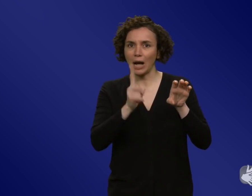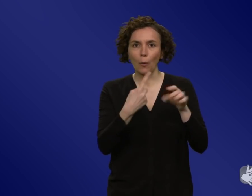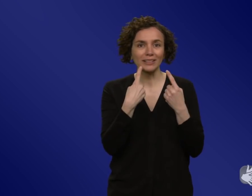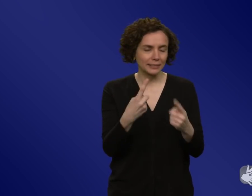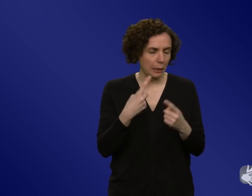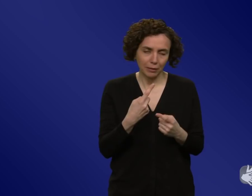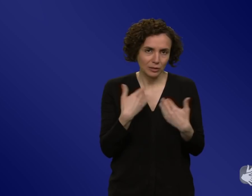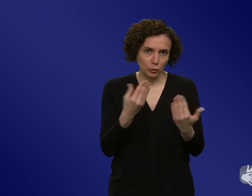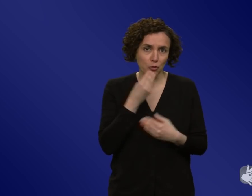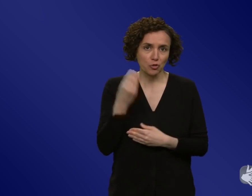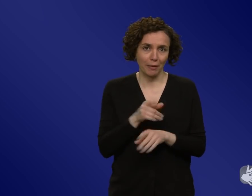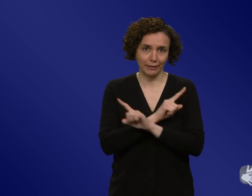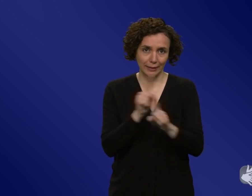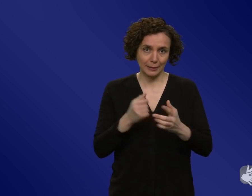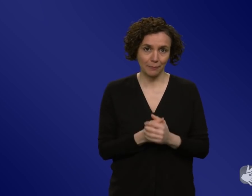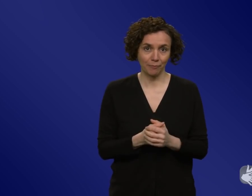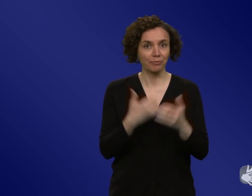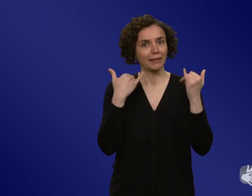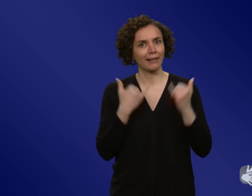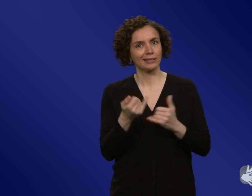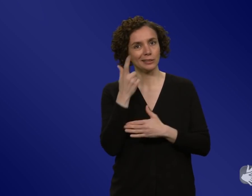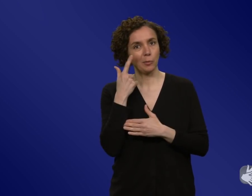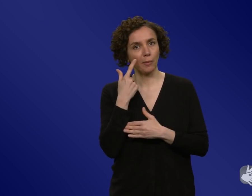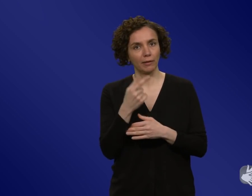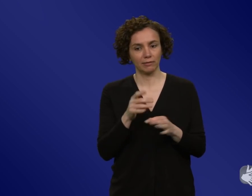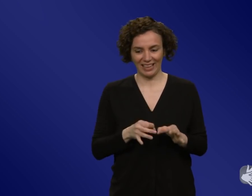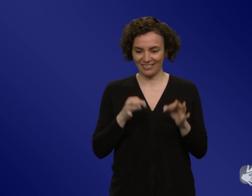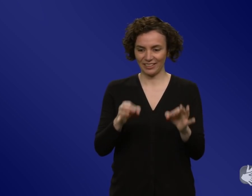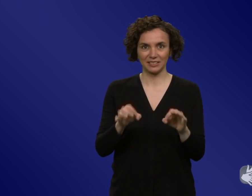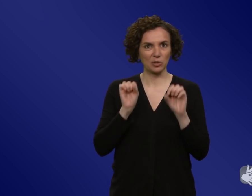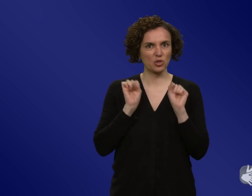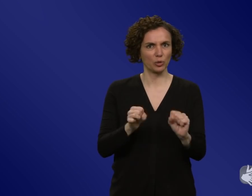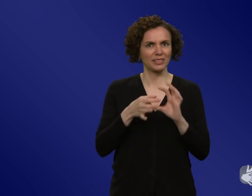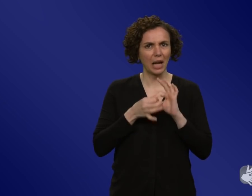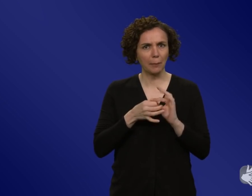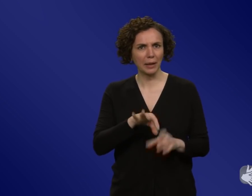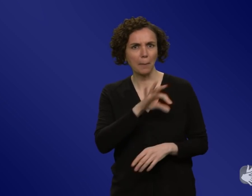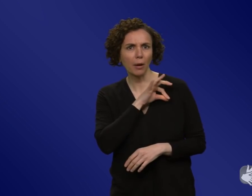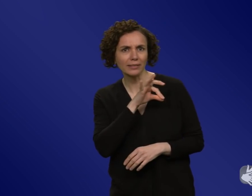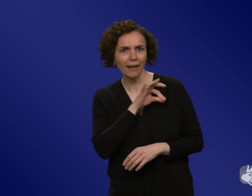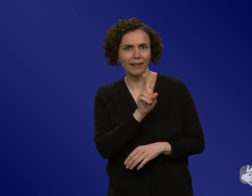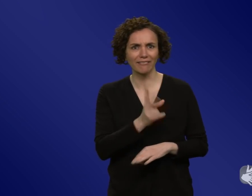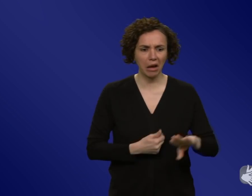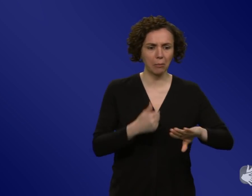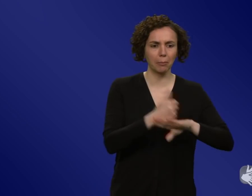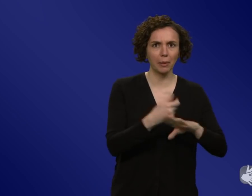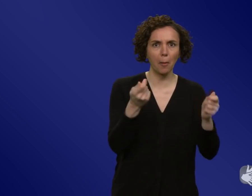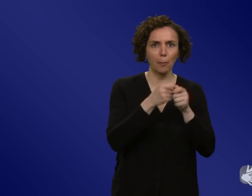der Infektionsschutz jetzt von Parteipolitik abhängig gemacht. Ich glaube, das ist keine besonders gute Idee. Und das